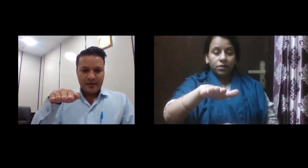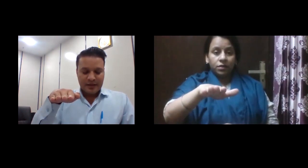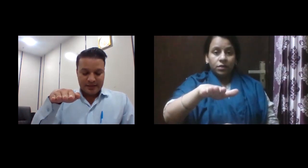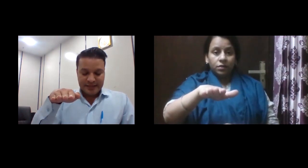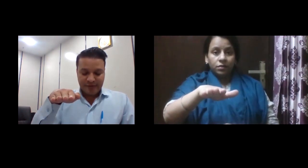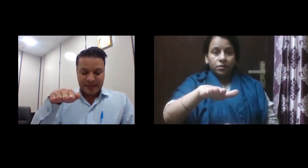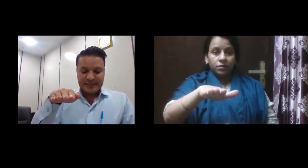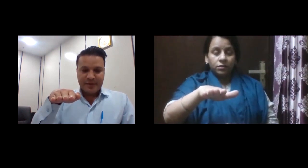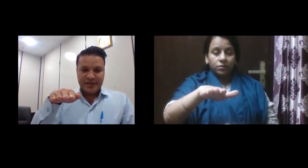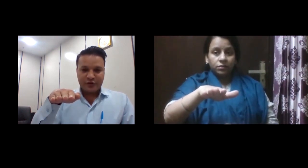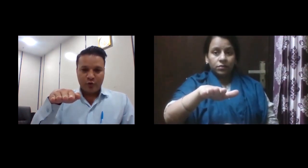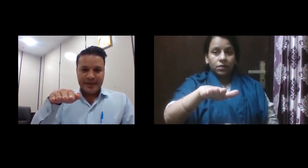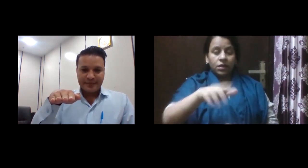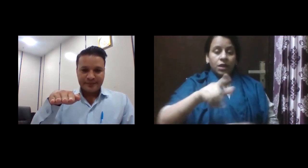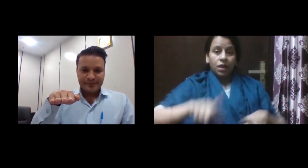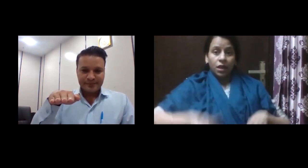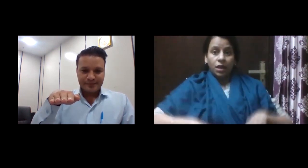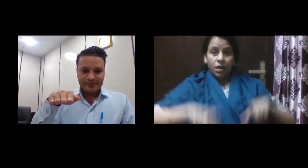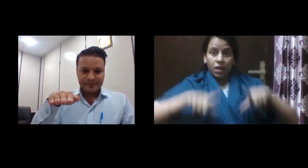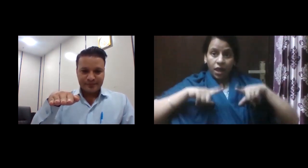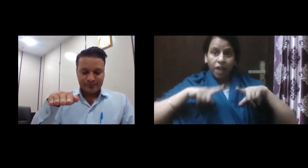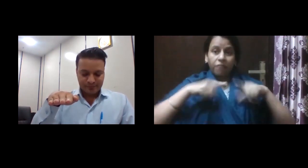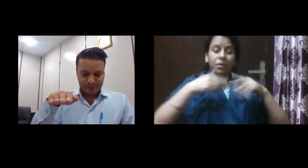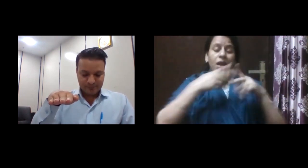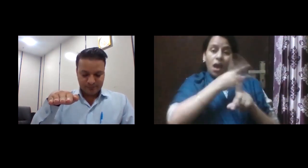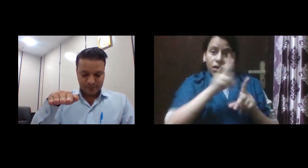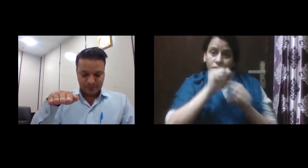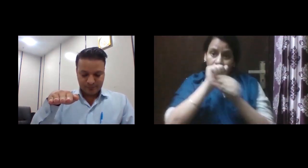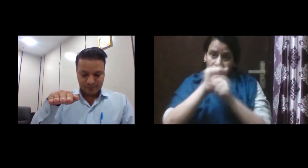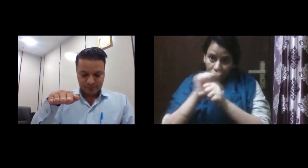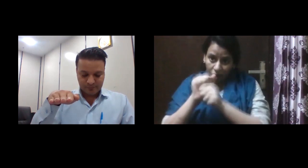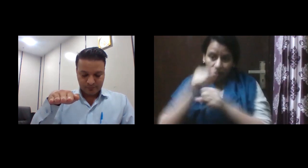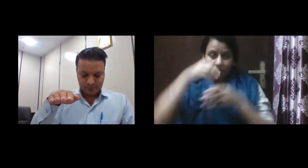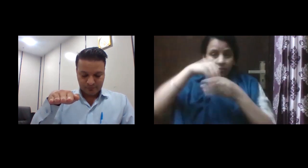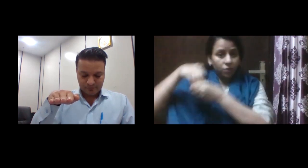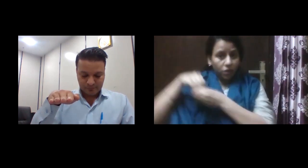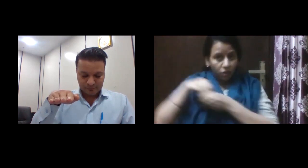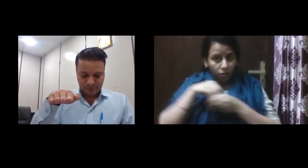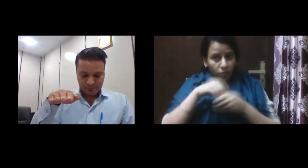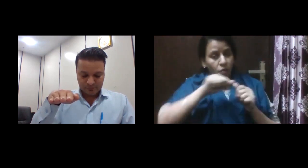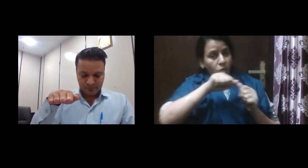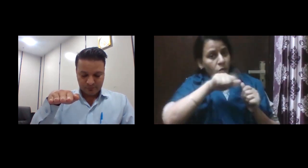जीवन के सभी छेतरों में जीवन के सभी छेतरों में